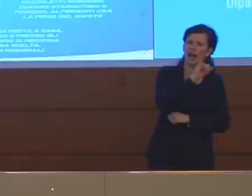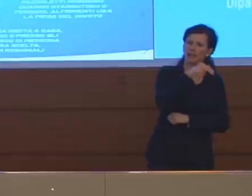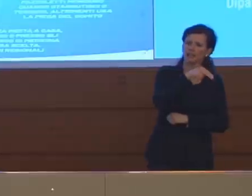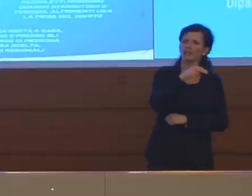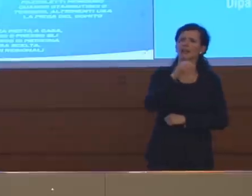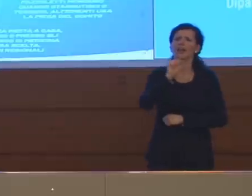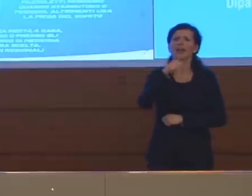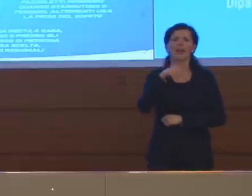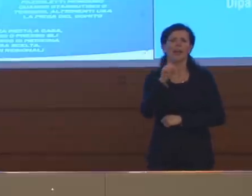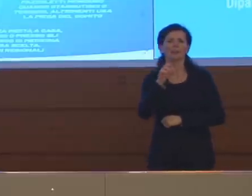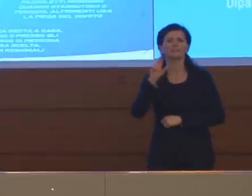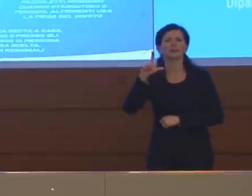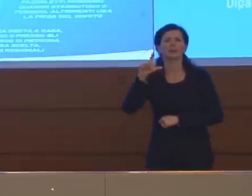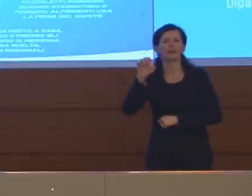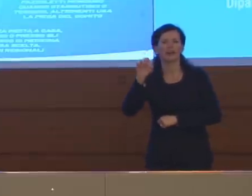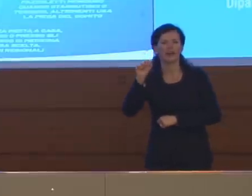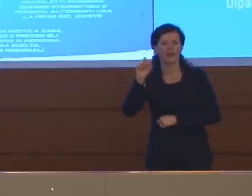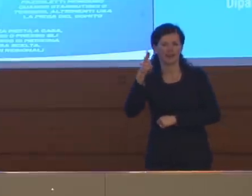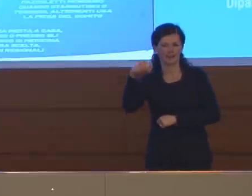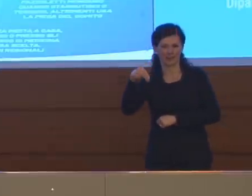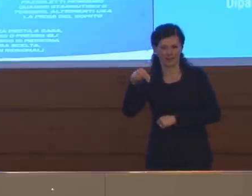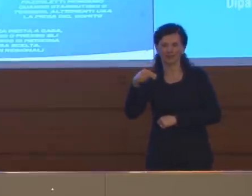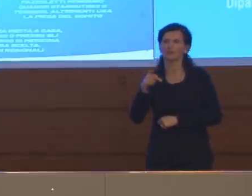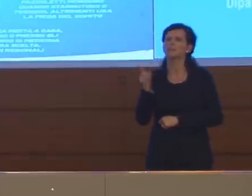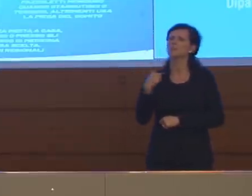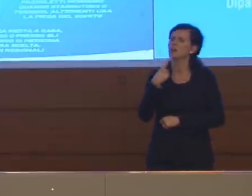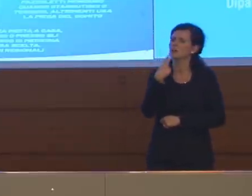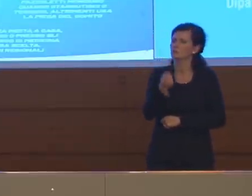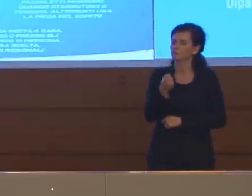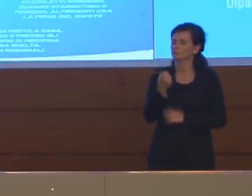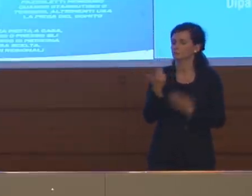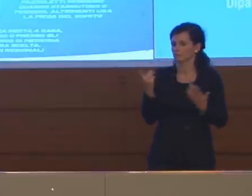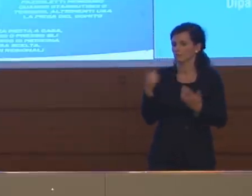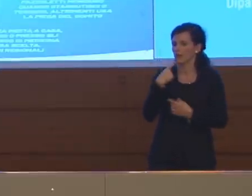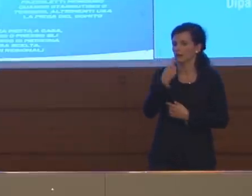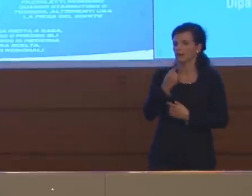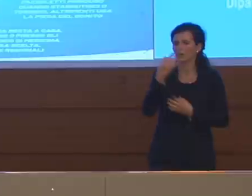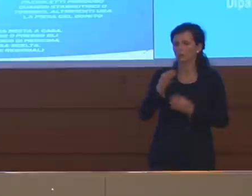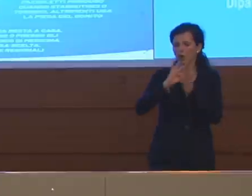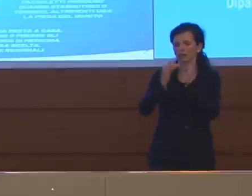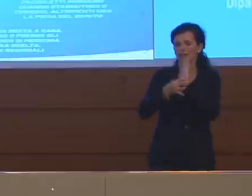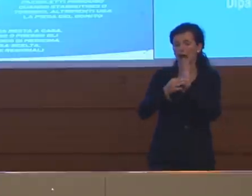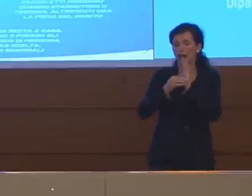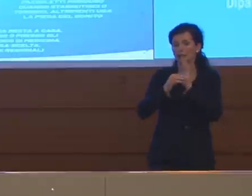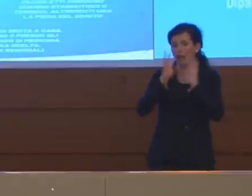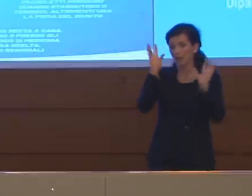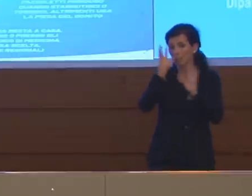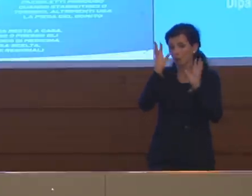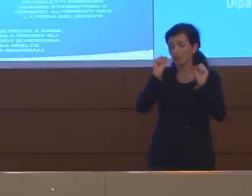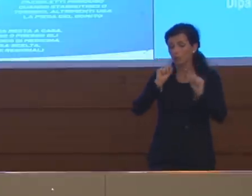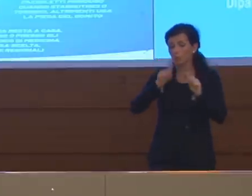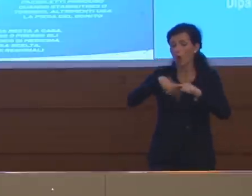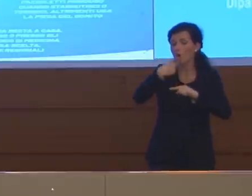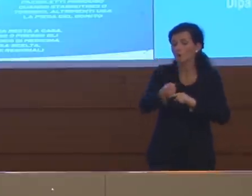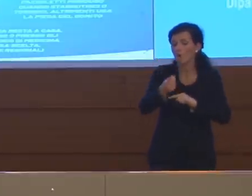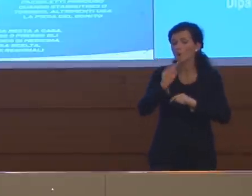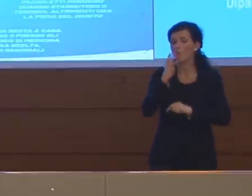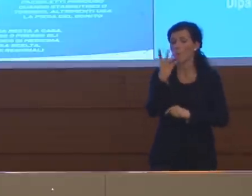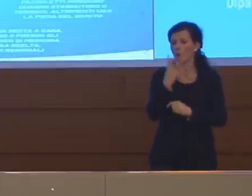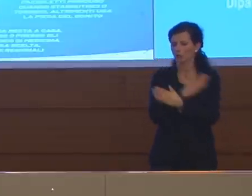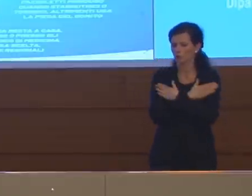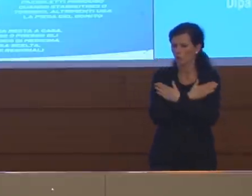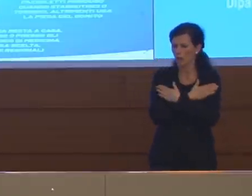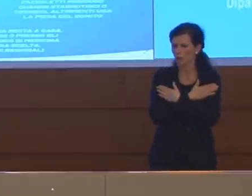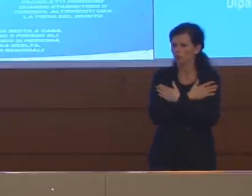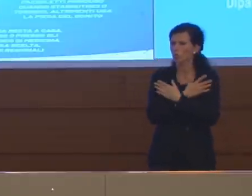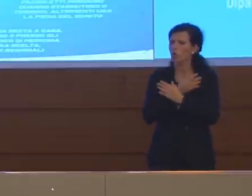meglio di che cosa si tratta perché sono state date anche delle date ipotetiche oltre il 4 maggio. Ma che significa? Si procede a